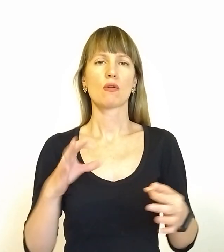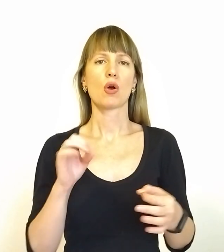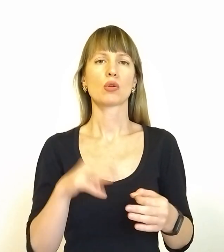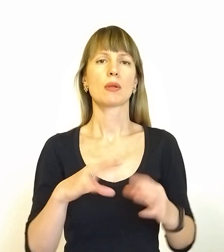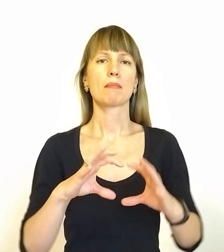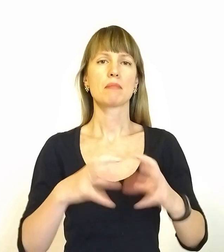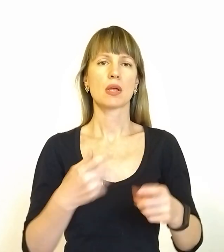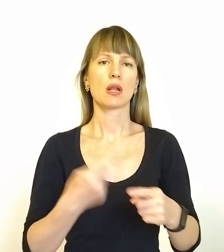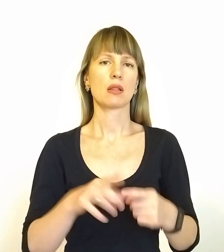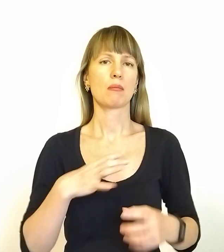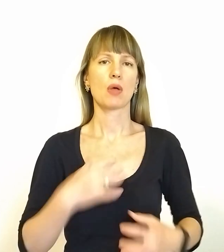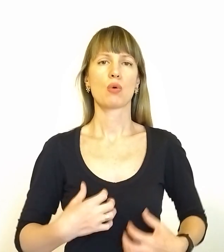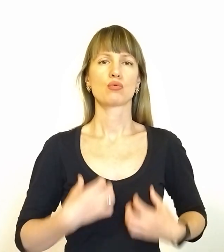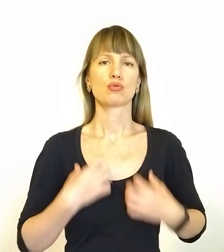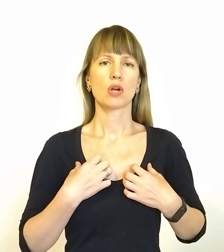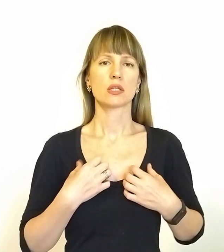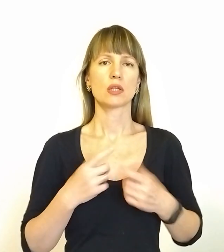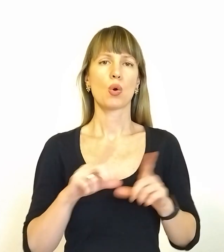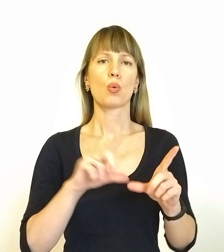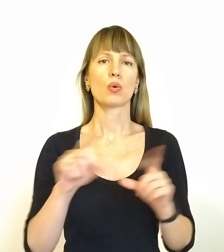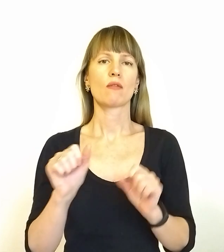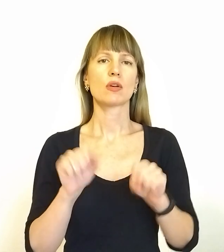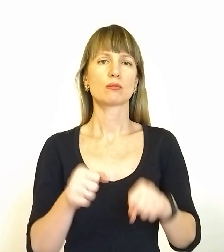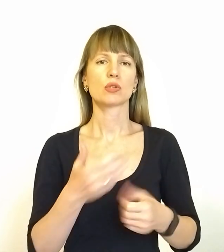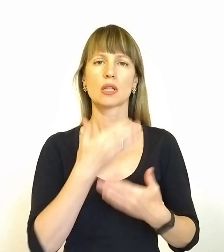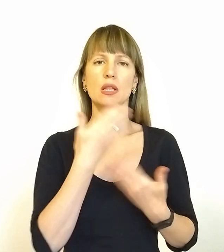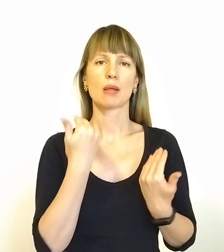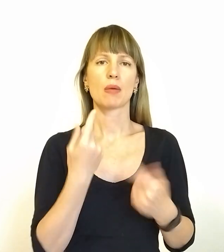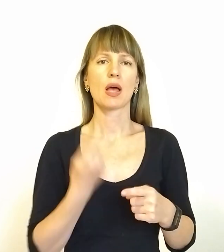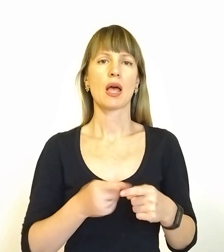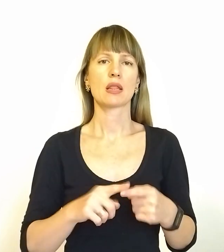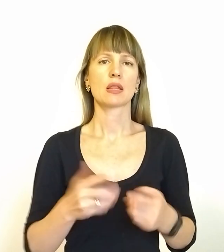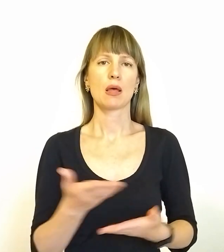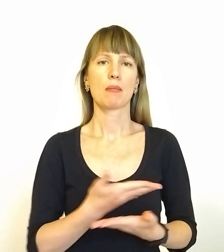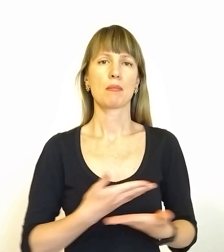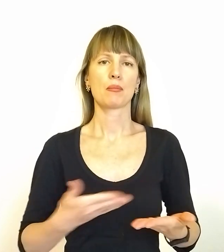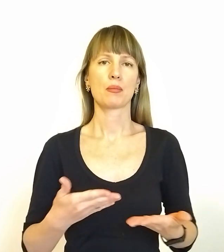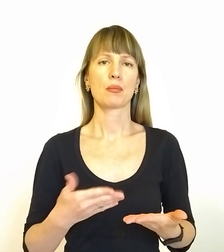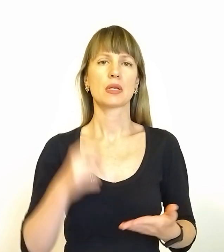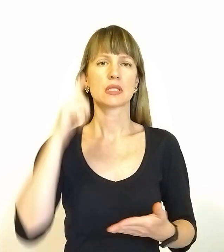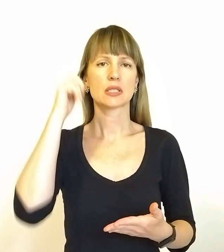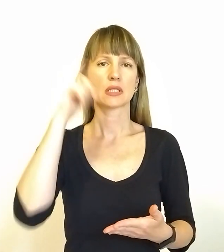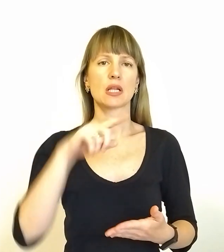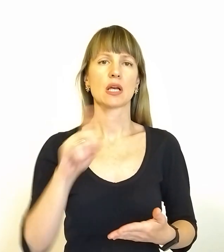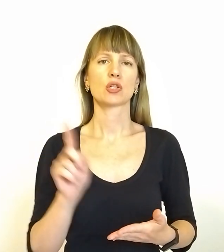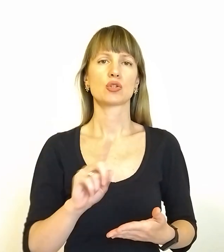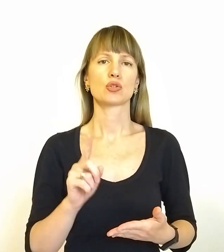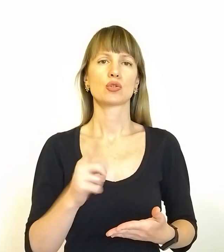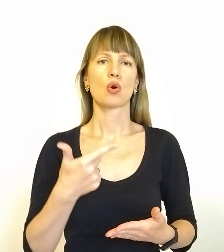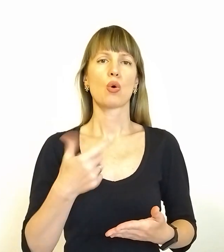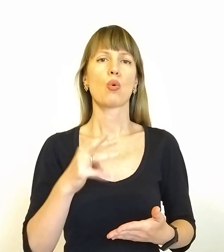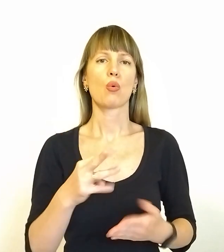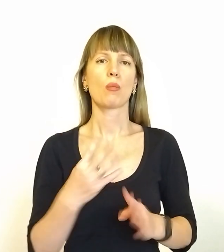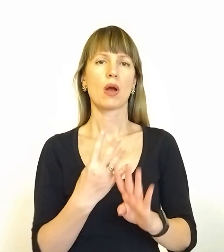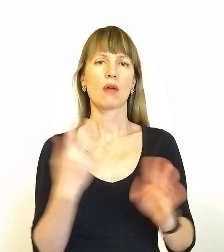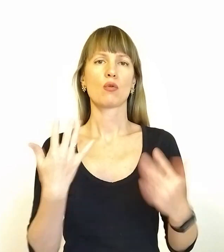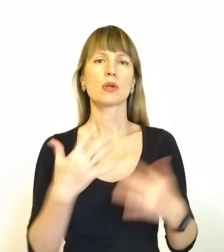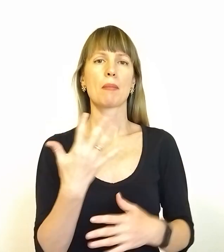було жасно. Виехати можливостей не було. Це ми, зная, що рум-комбой вже п'ятий день, як